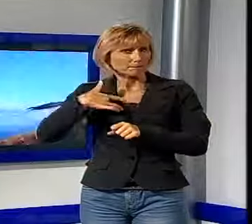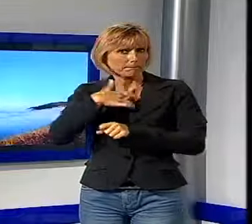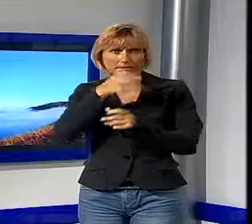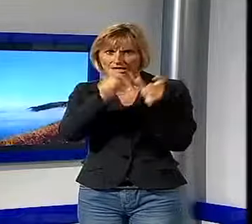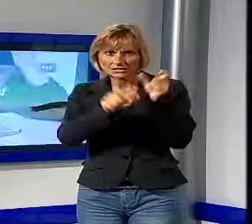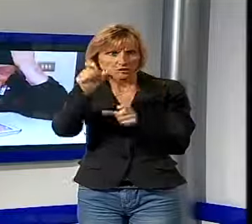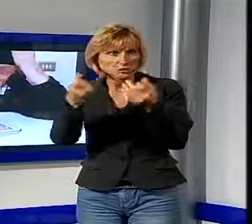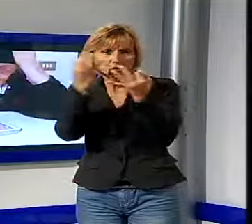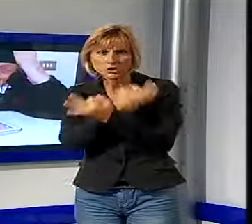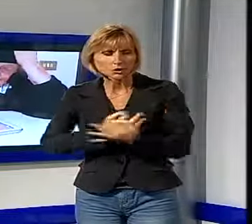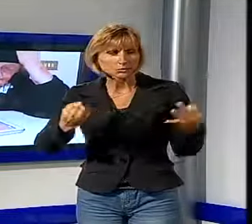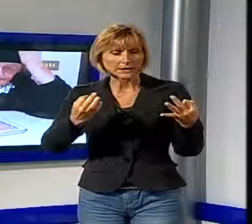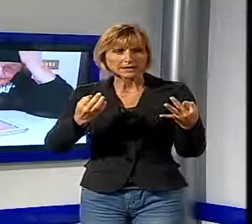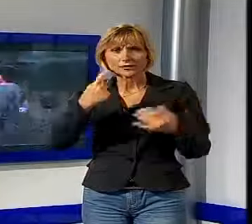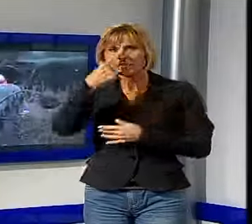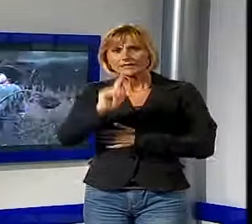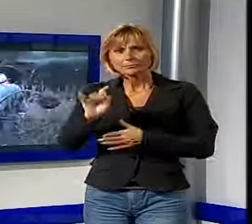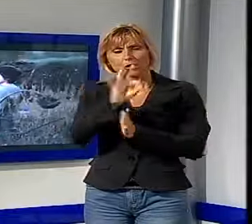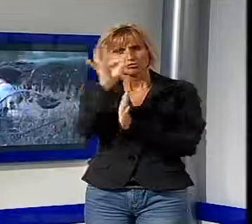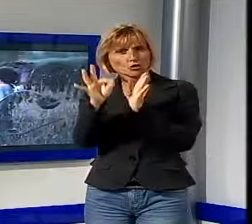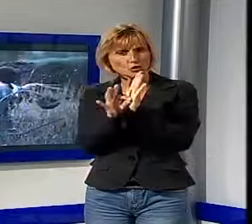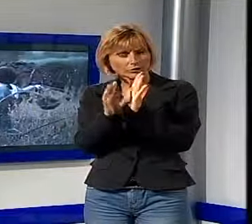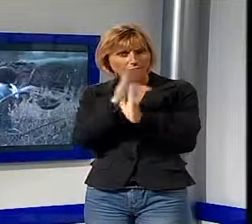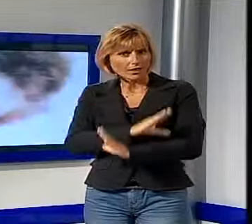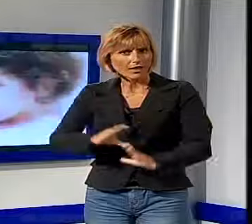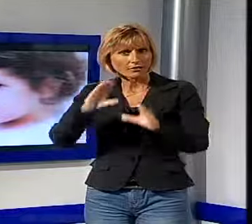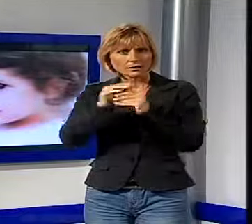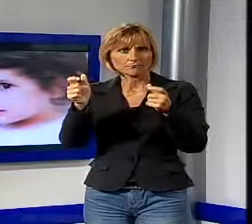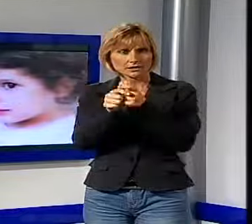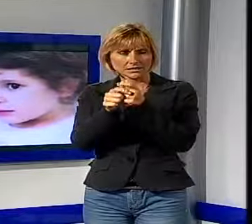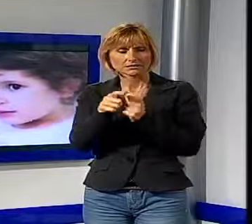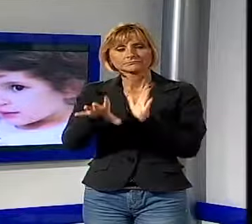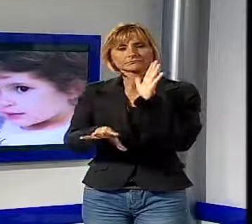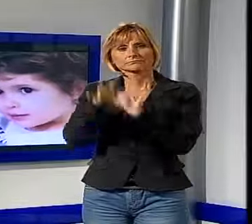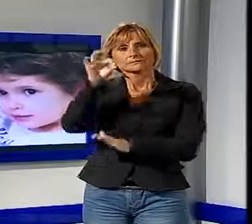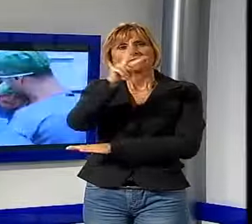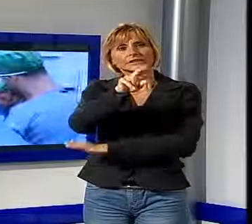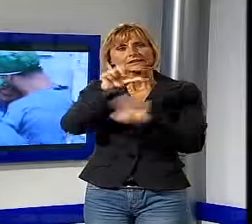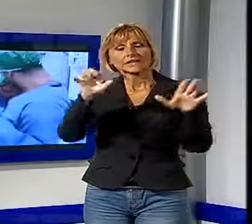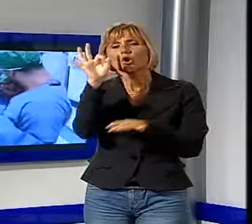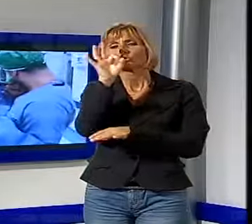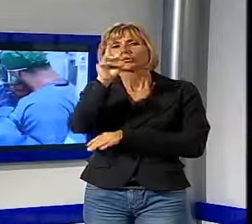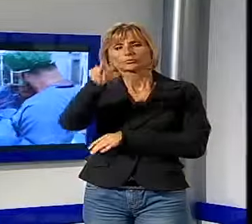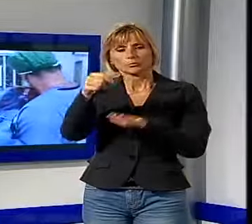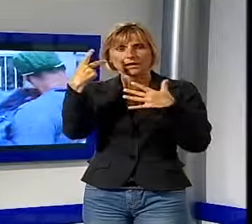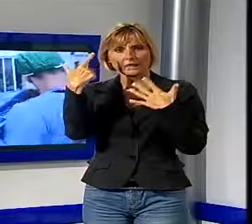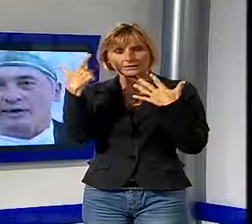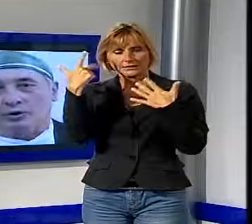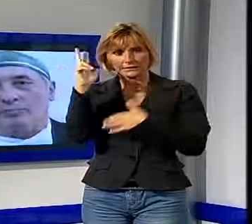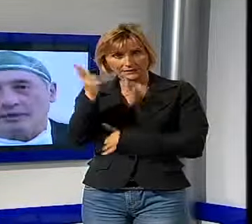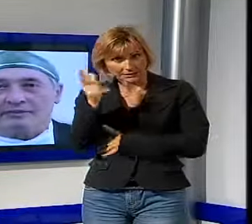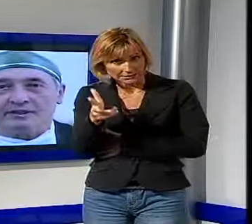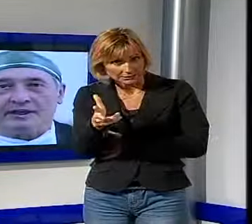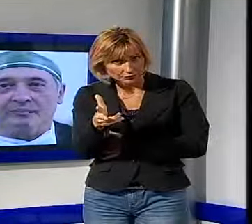giornata del nostro paese. Il regista premio Oscar ha scelto un giorno, il 26 ottobre 2013, e ha chiesto agli